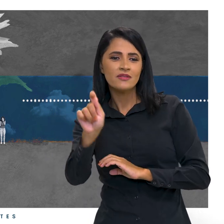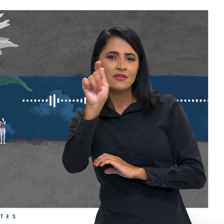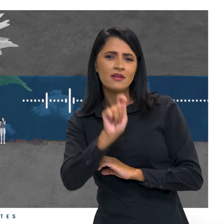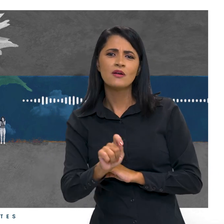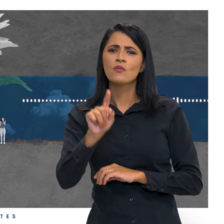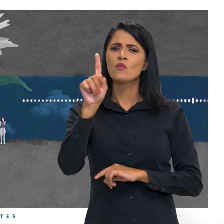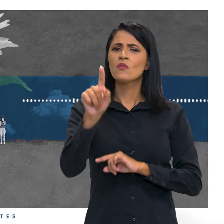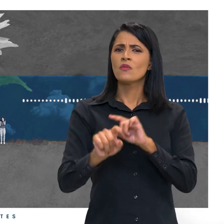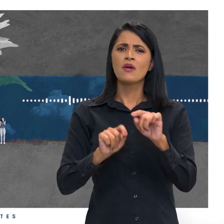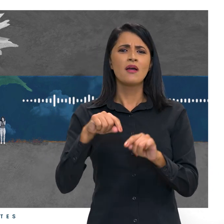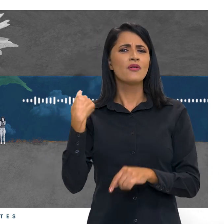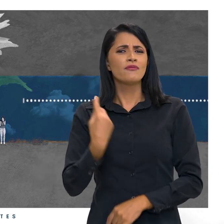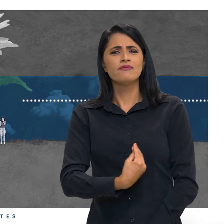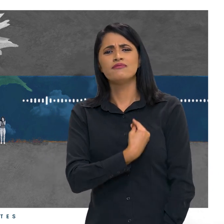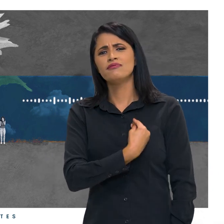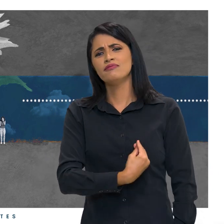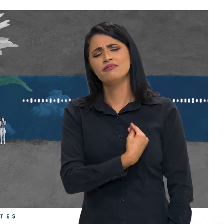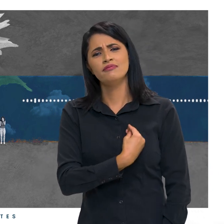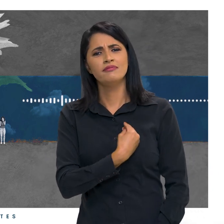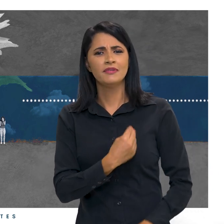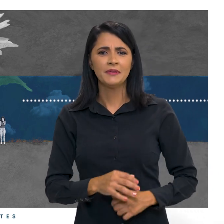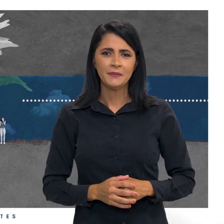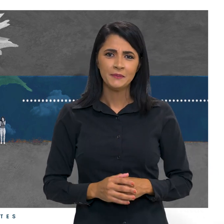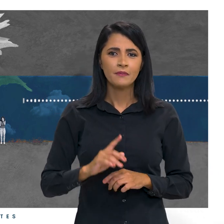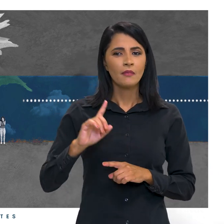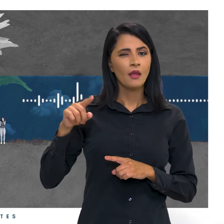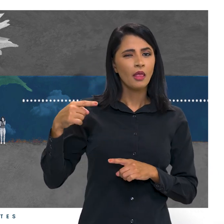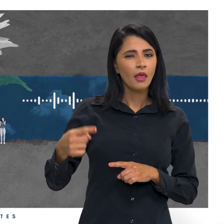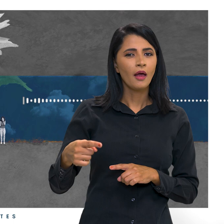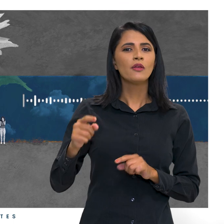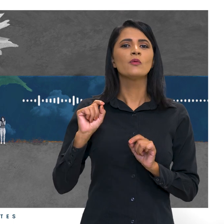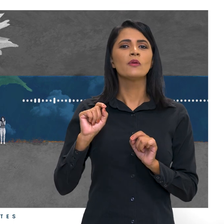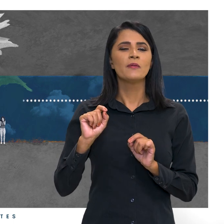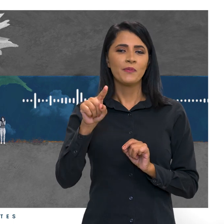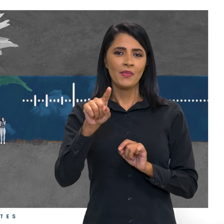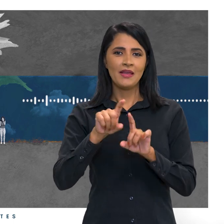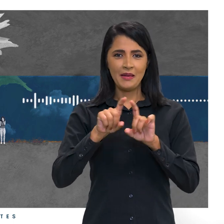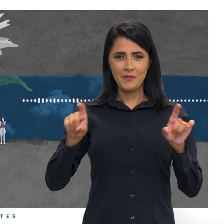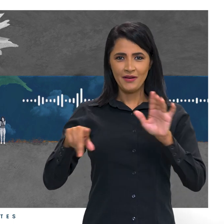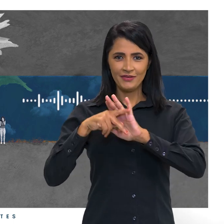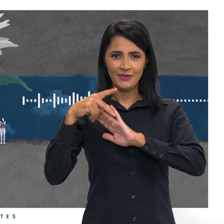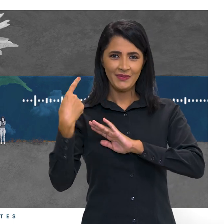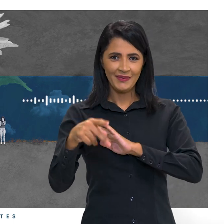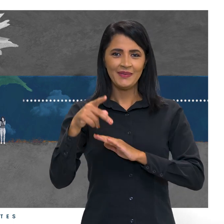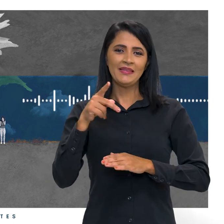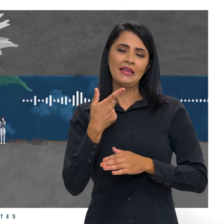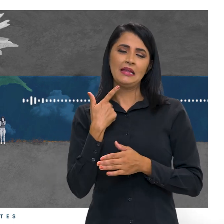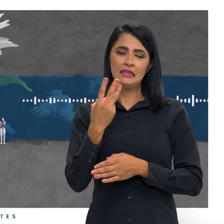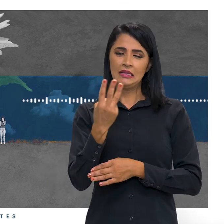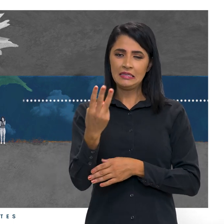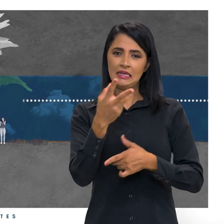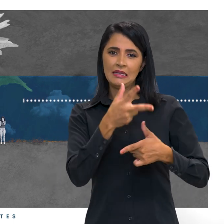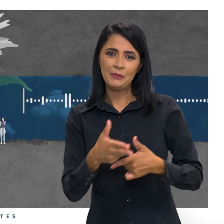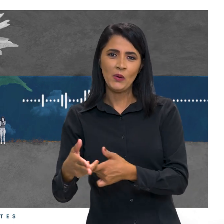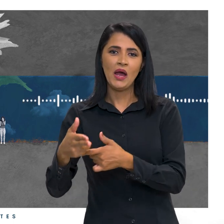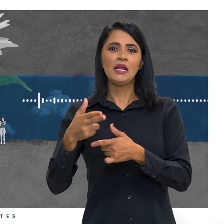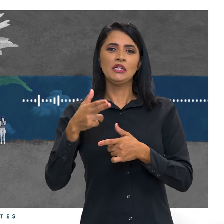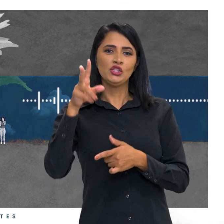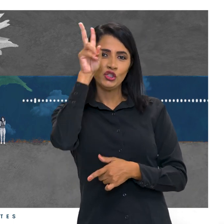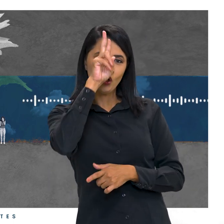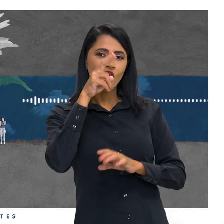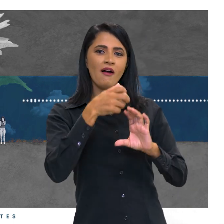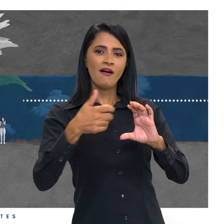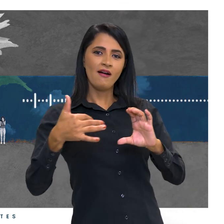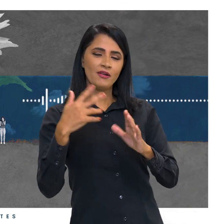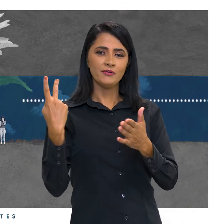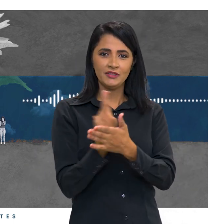nossa vida. Mais tarde. Esse trecho do episódio de estreia da terceira temporada de Histórias Raras foi ao ar